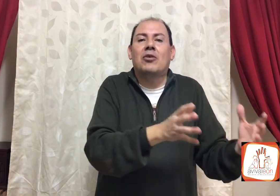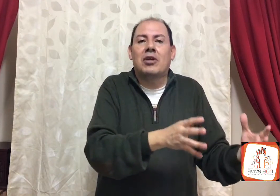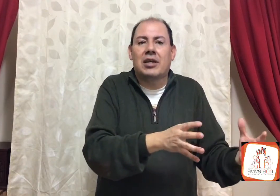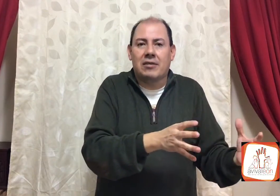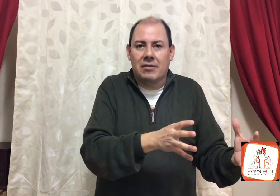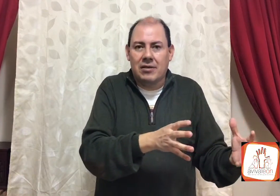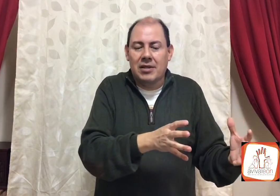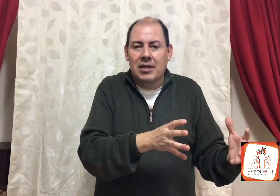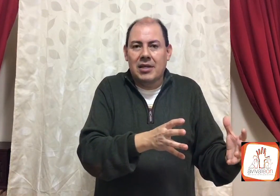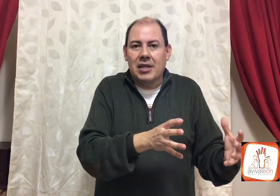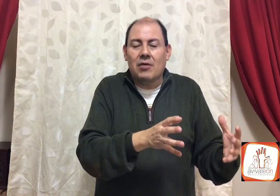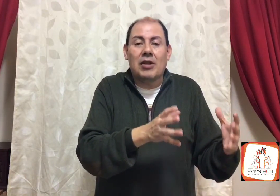Gracias.